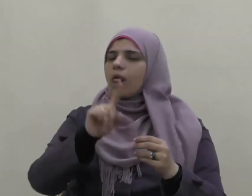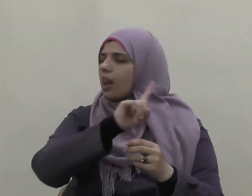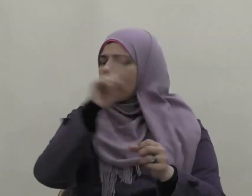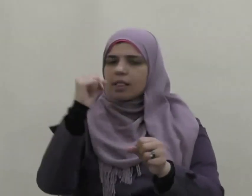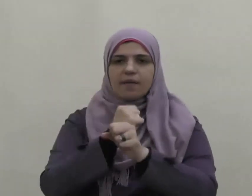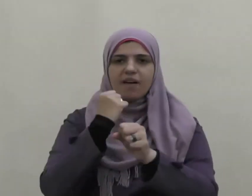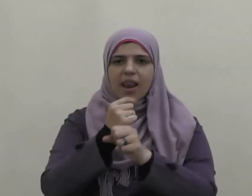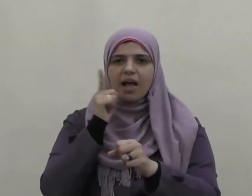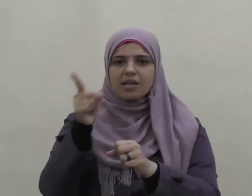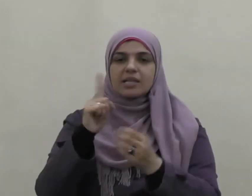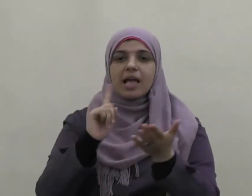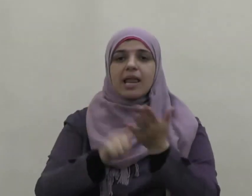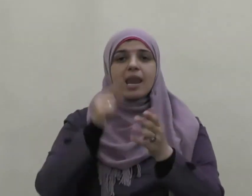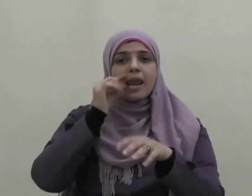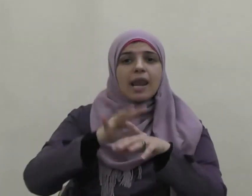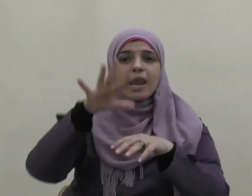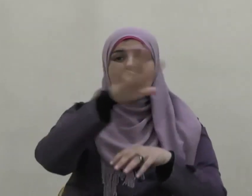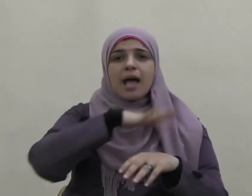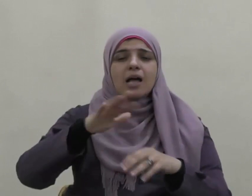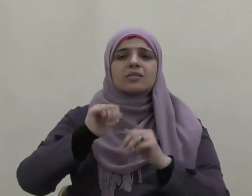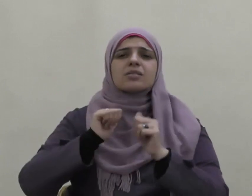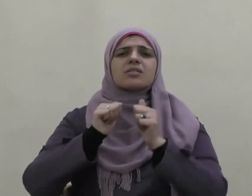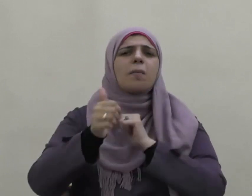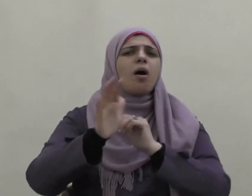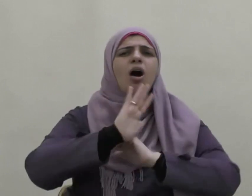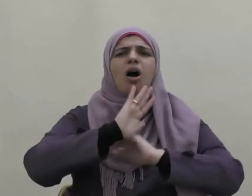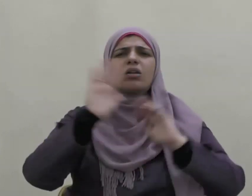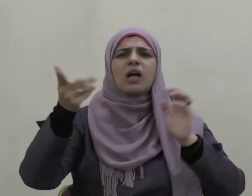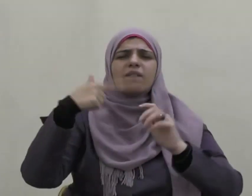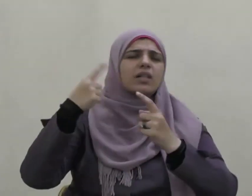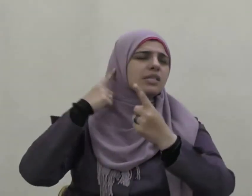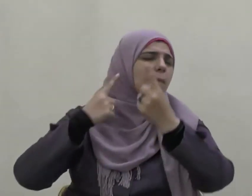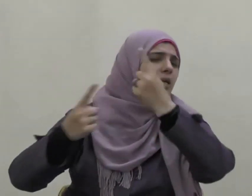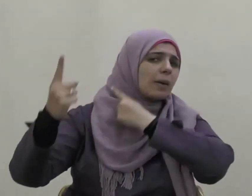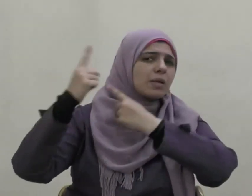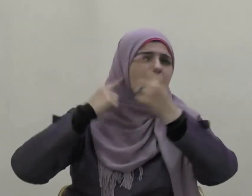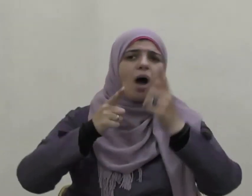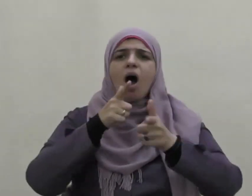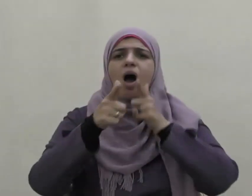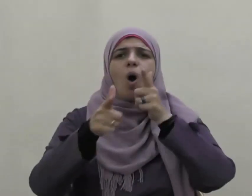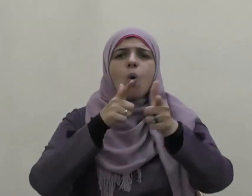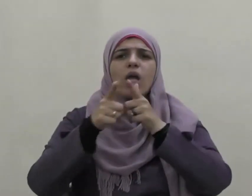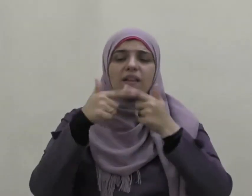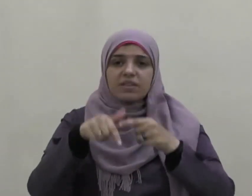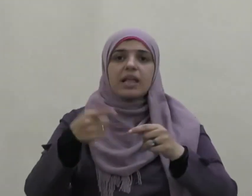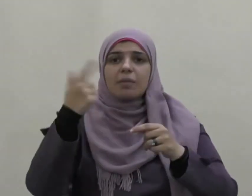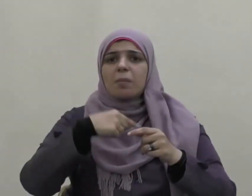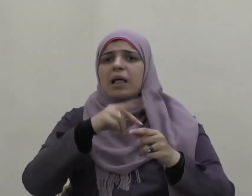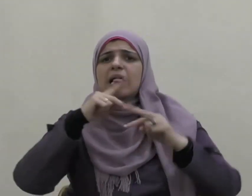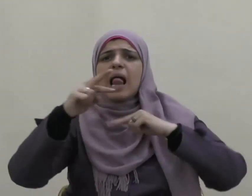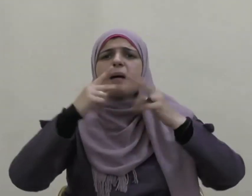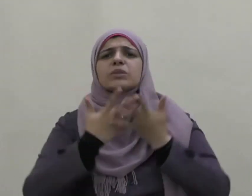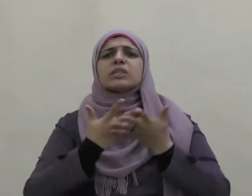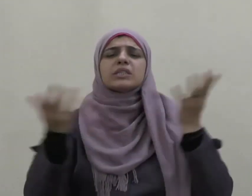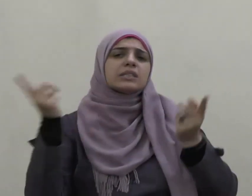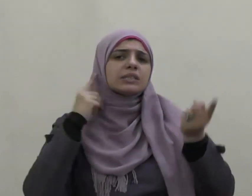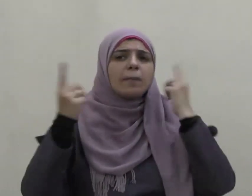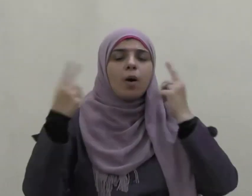إن الناس قد سبقت إليهم أقاويل وسمعوا أحاديث ورووا روايات